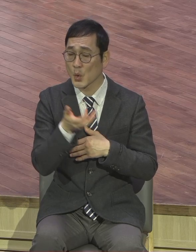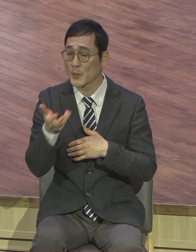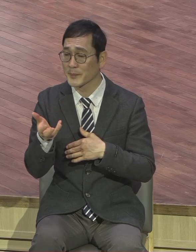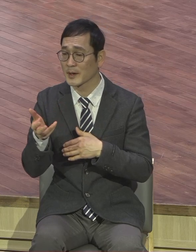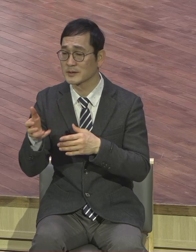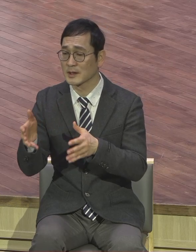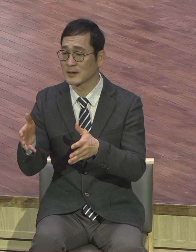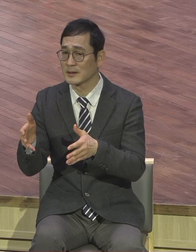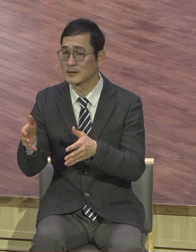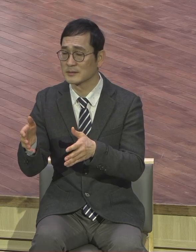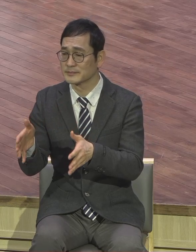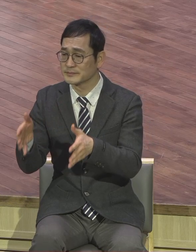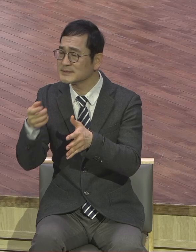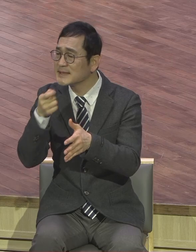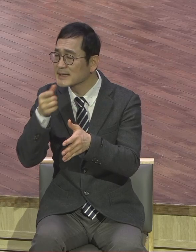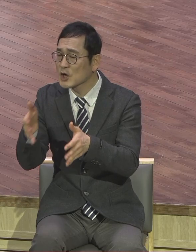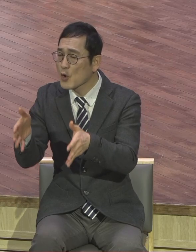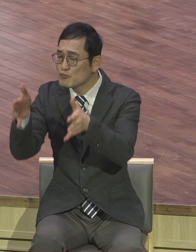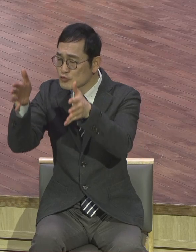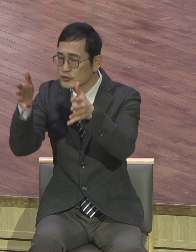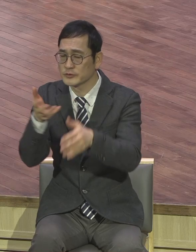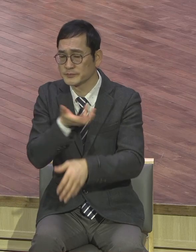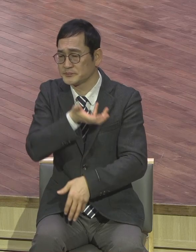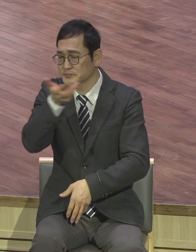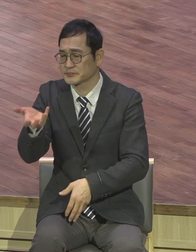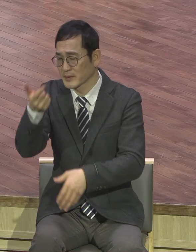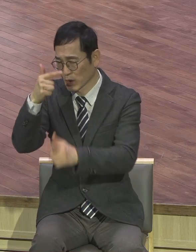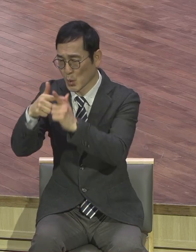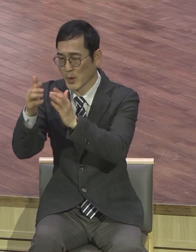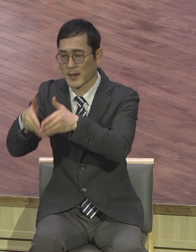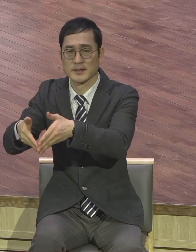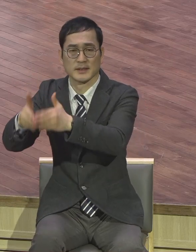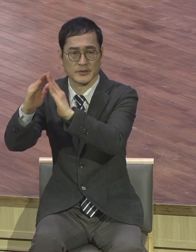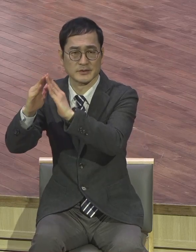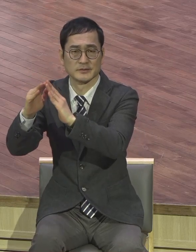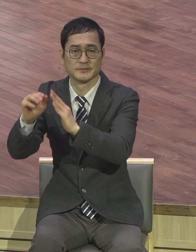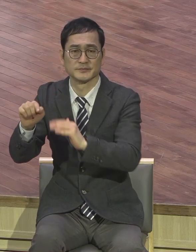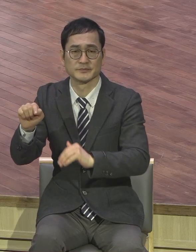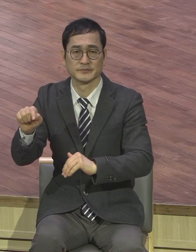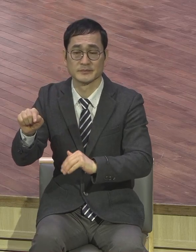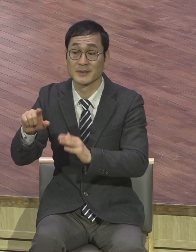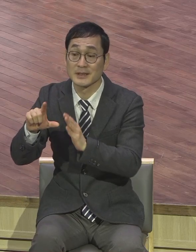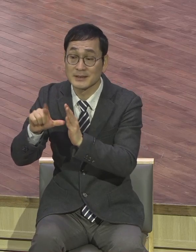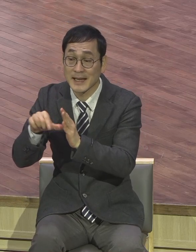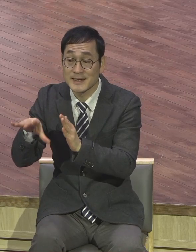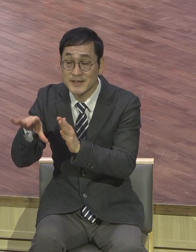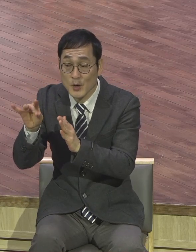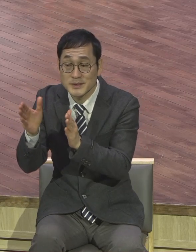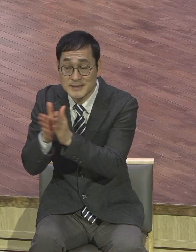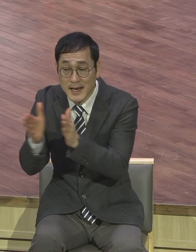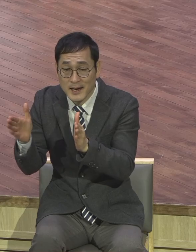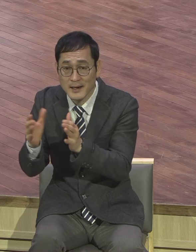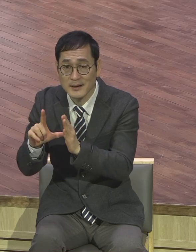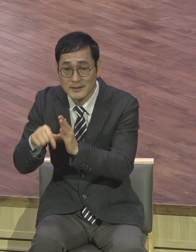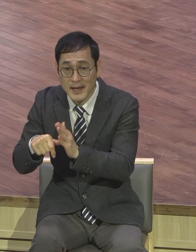뜻때 개척하는 그날 참석한 사람이 양 장로님 가정이고 우리